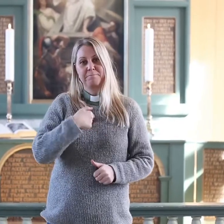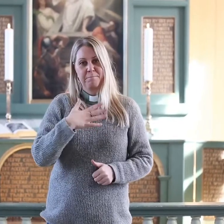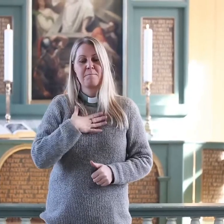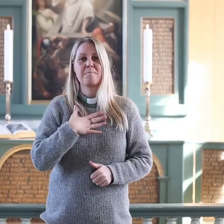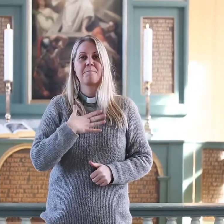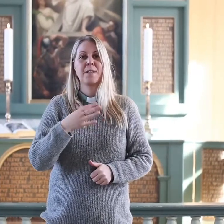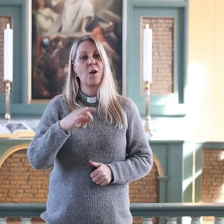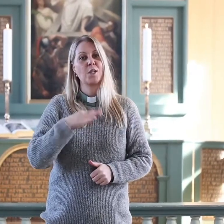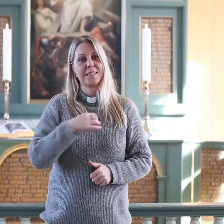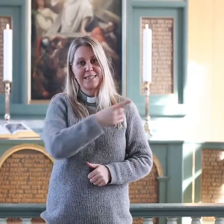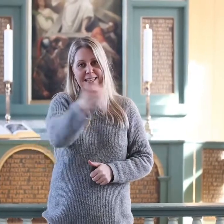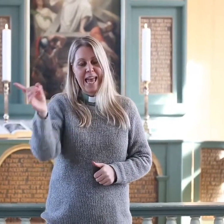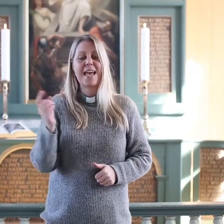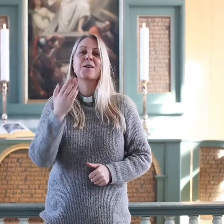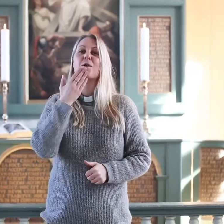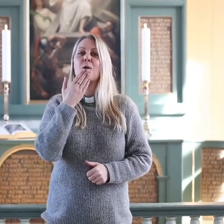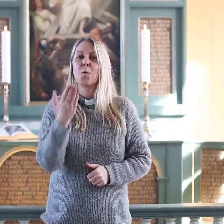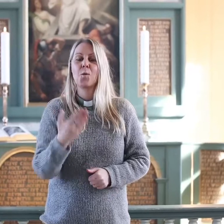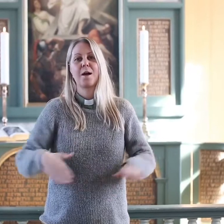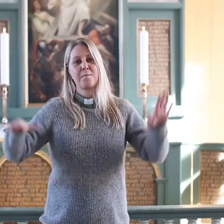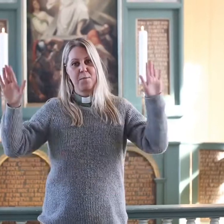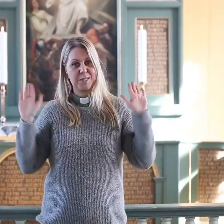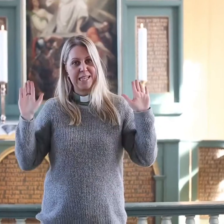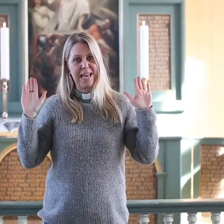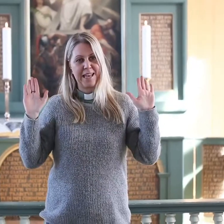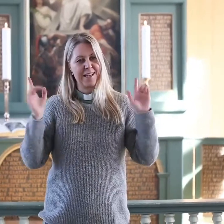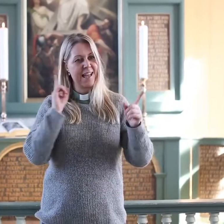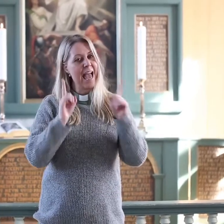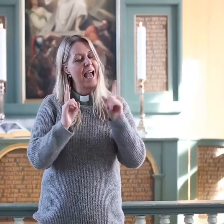Først i dag vil jeg ønske deg alle en riktig god påske.